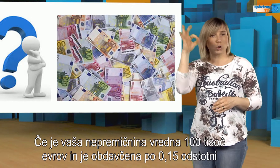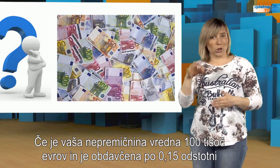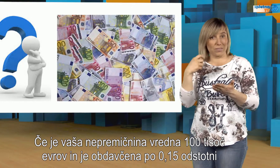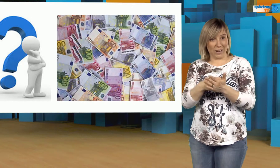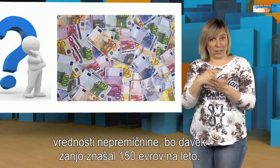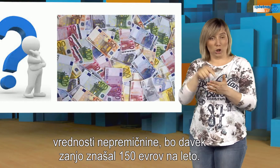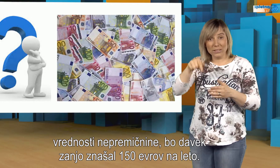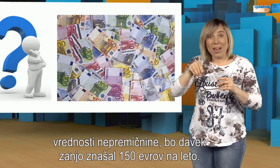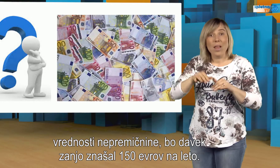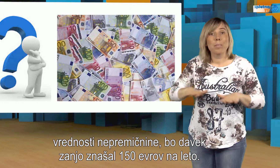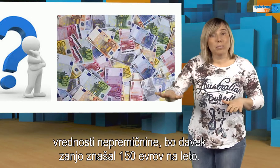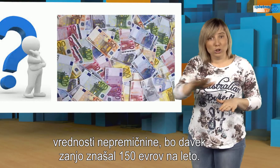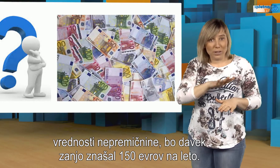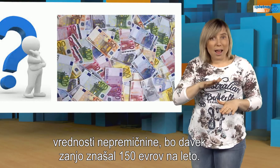za njo znašal 150 evrov na leto.